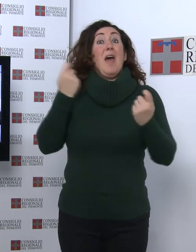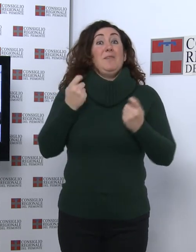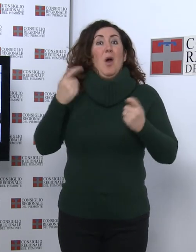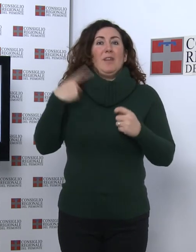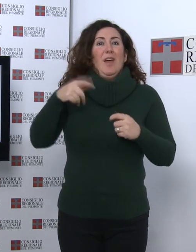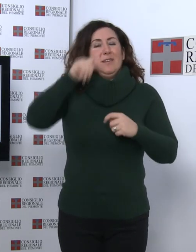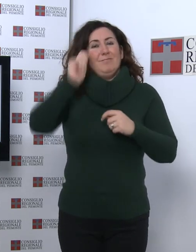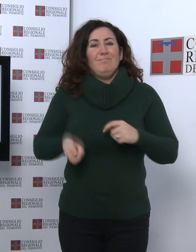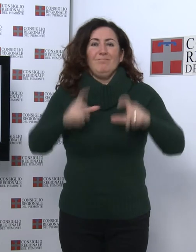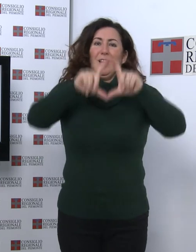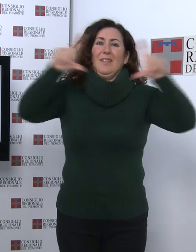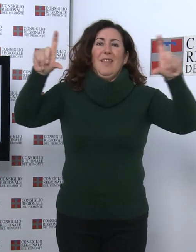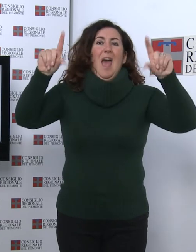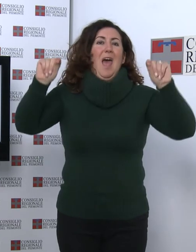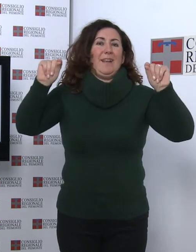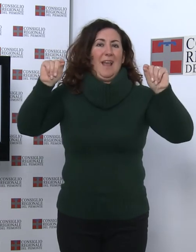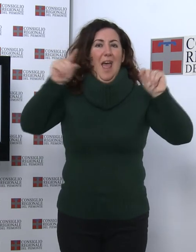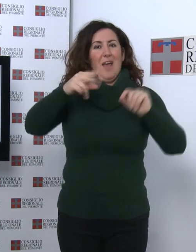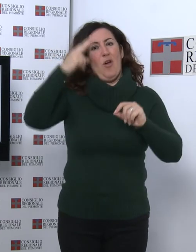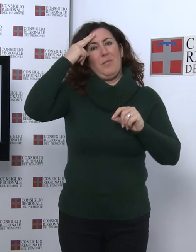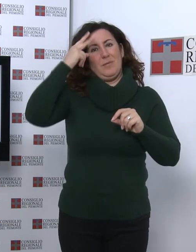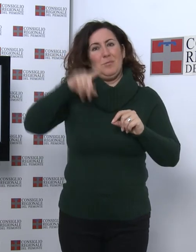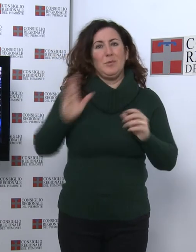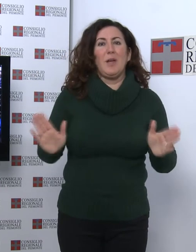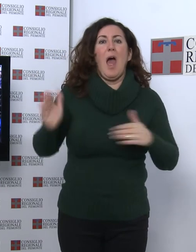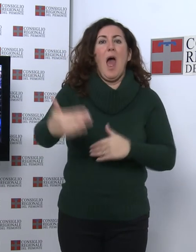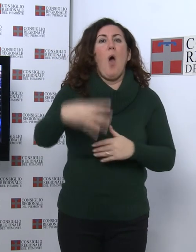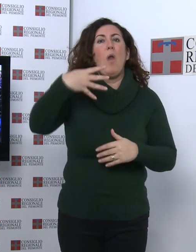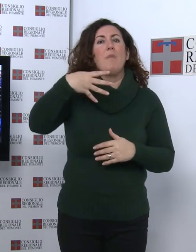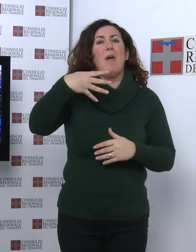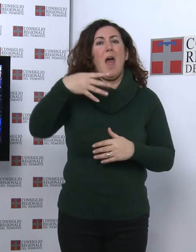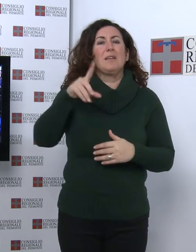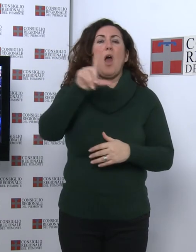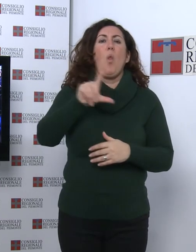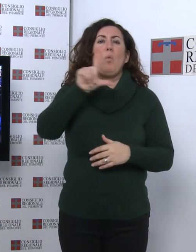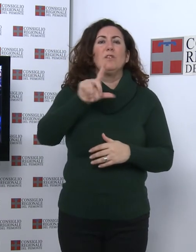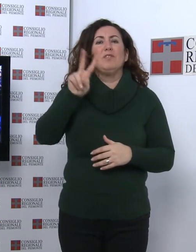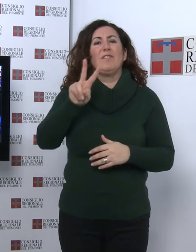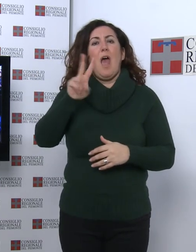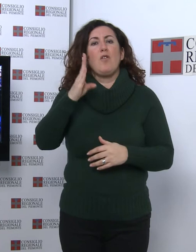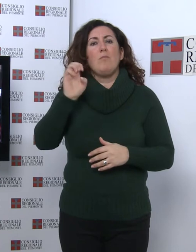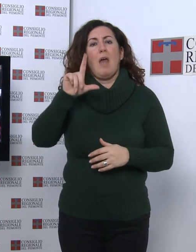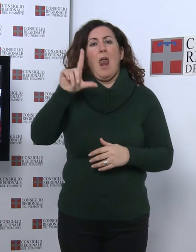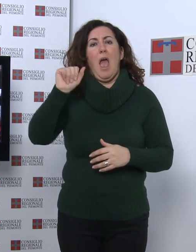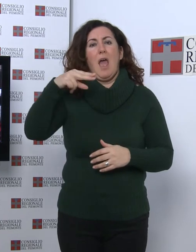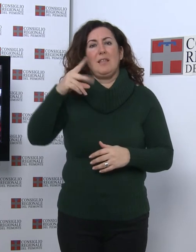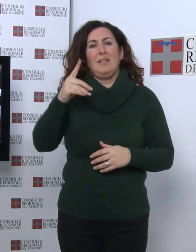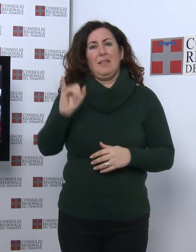scultore e intitolata all'Aula Magna a Luigi Viano Bellandi comandante della 6a Divisione Alpina Giustizia e Libertà, primo